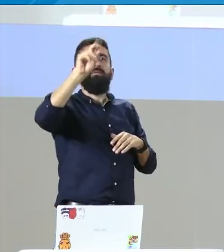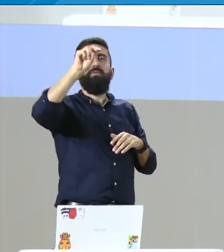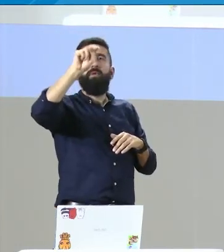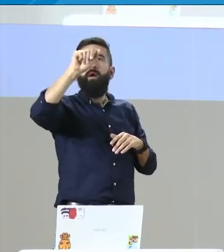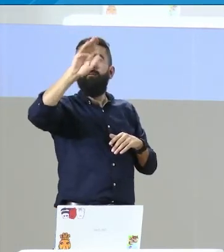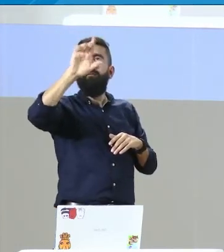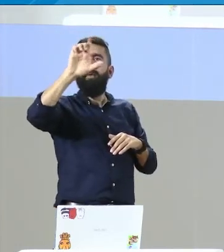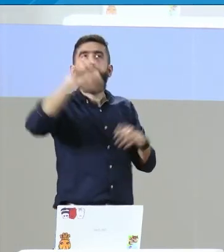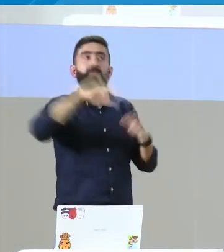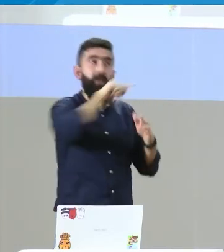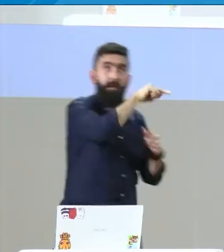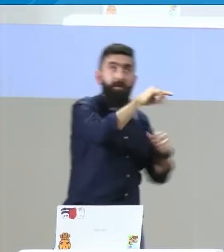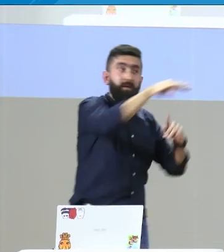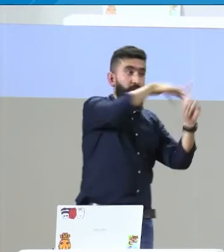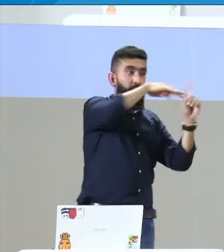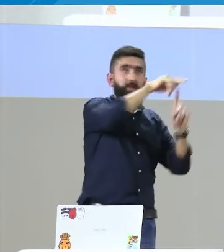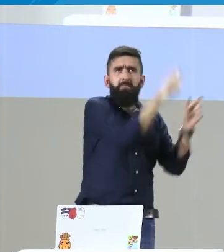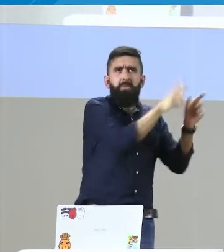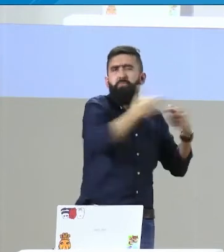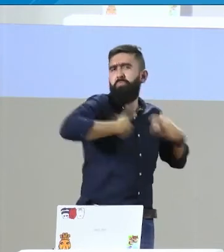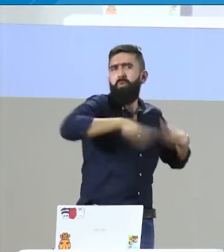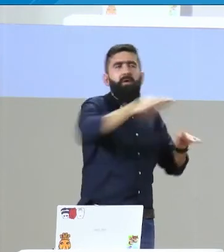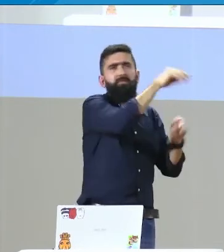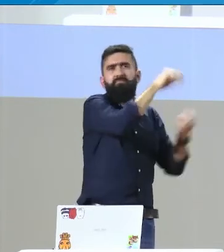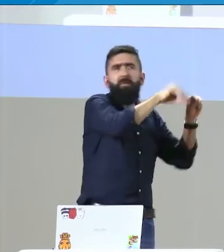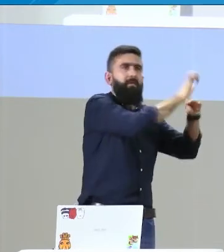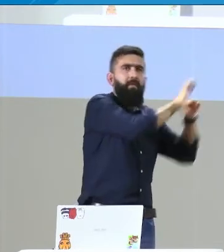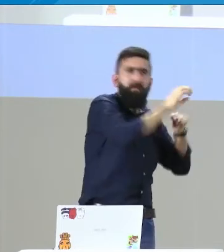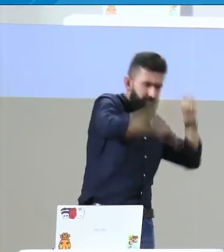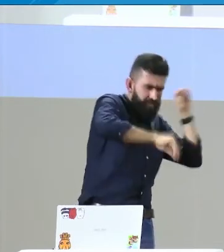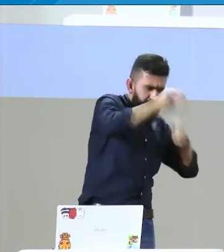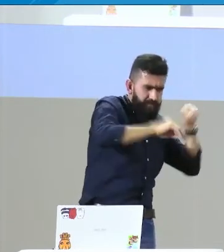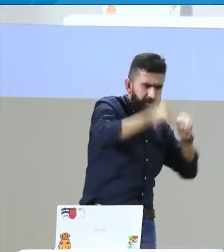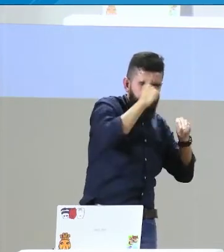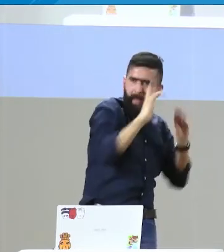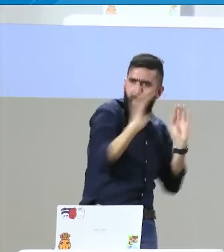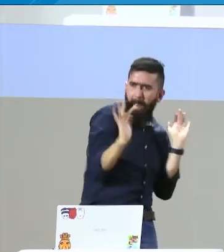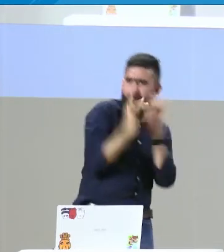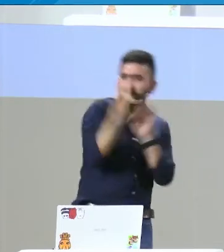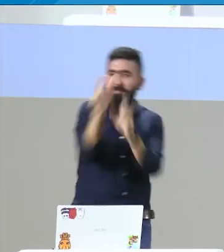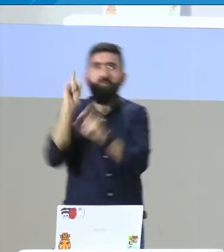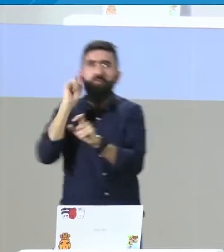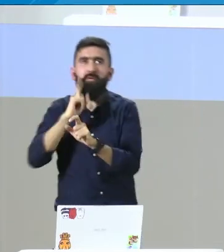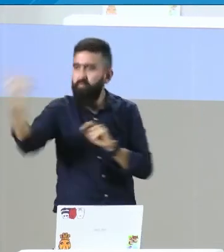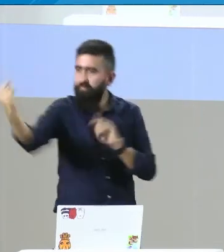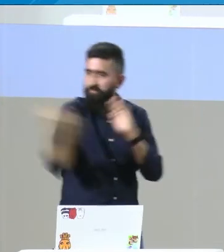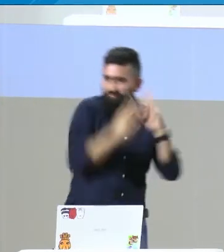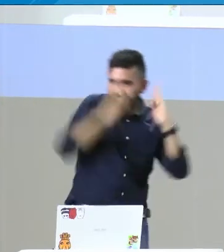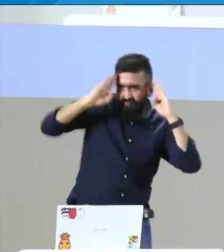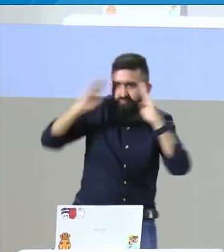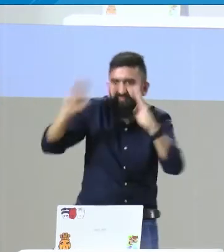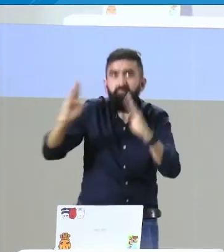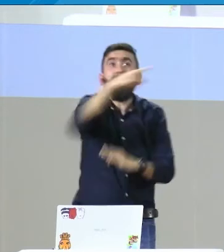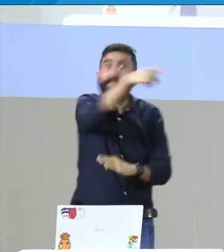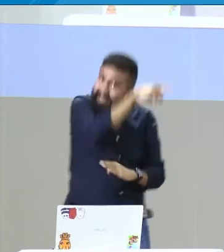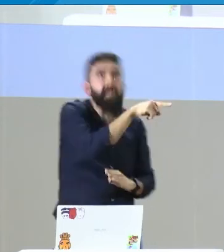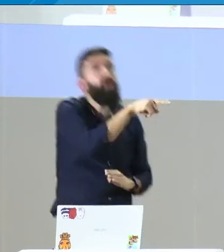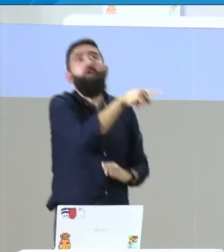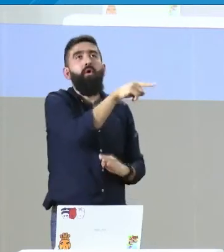Esta es la seña, los ajustes razonables, estas entidades hacen los ajustes razonables para que podamos acceder a los diferentes